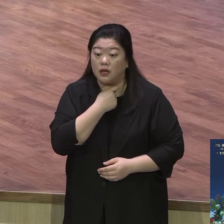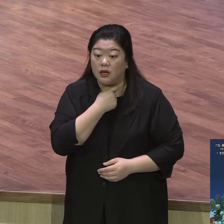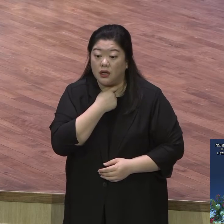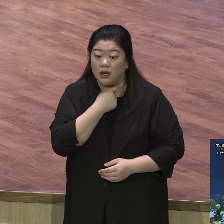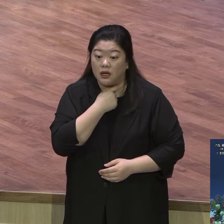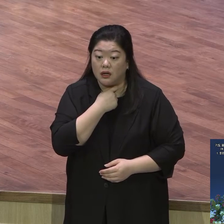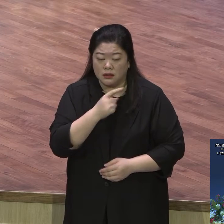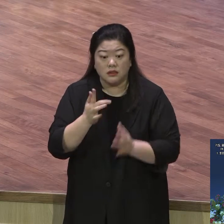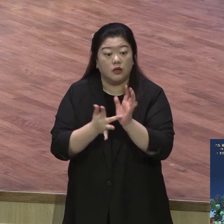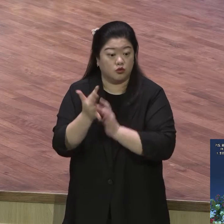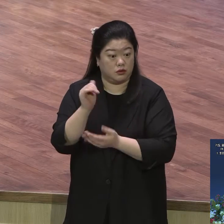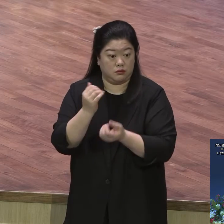말씀 예수님 말씀